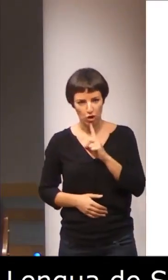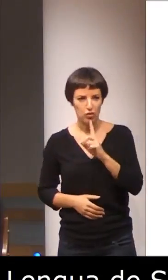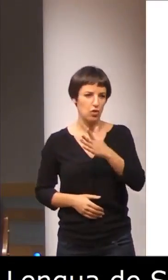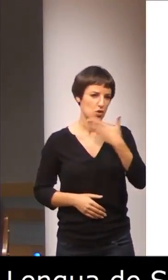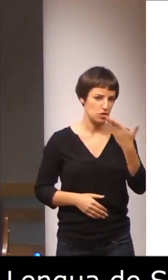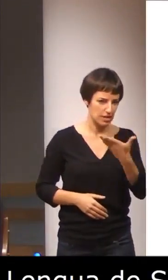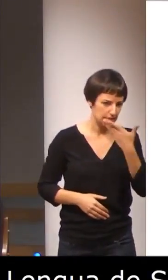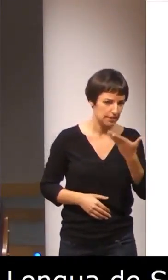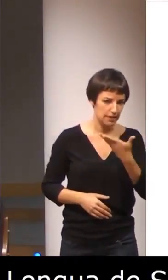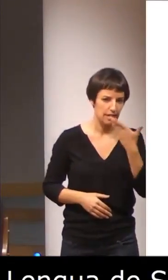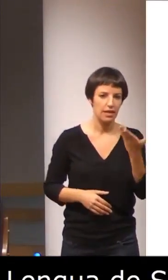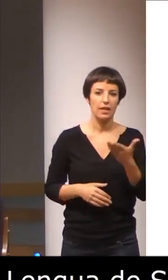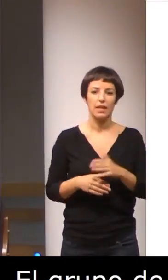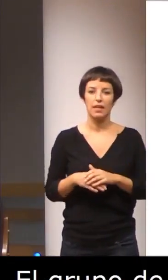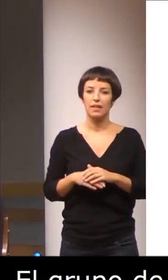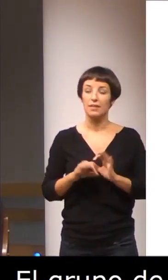oyentes,